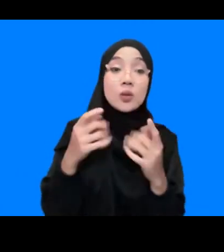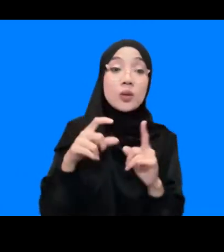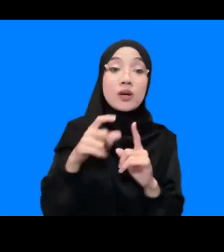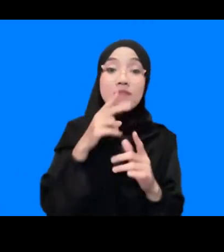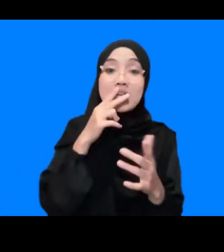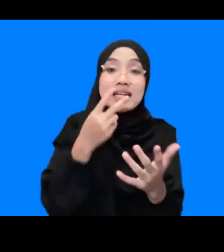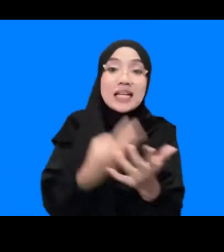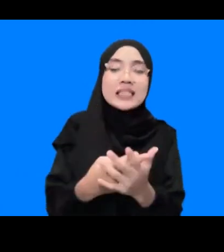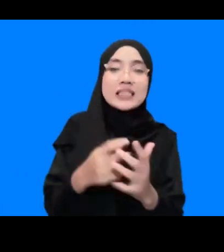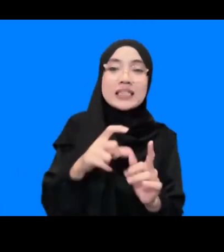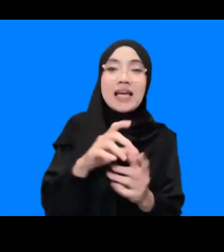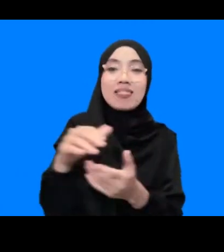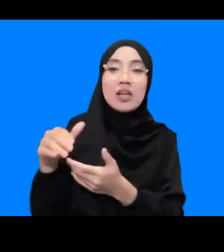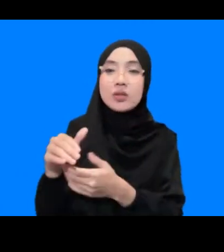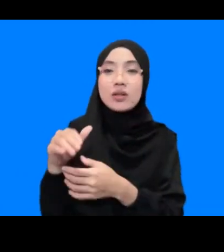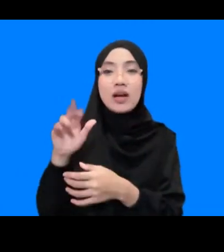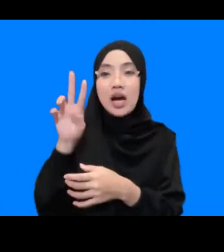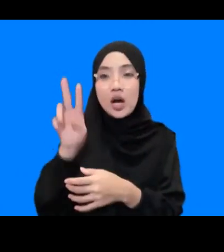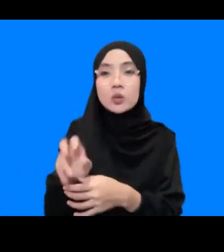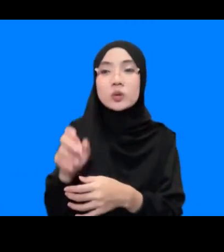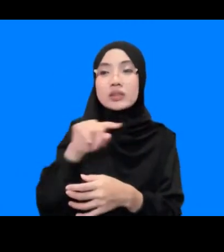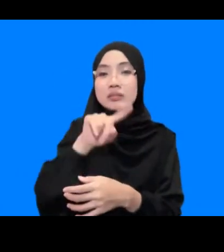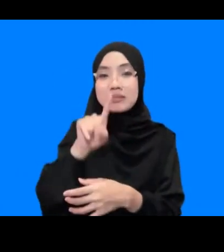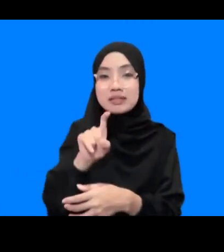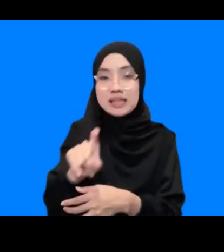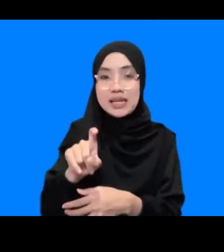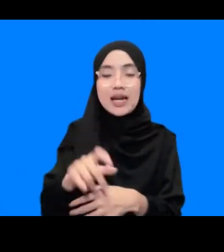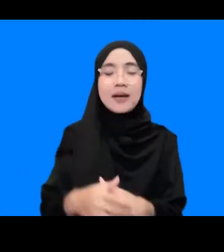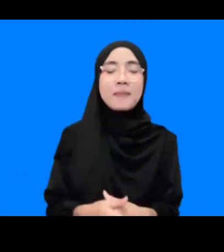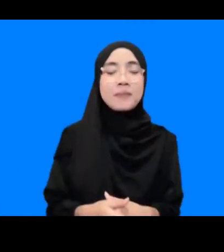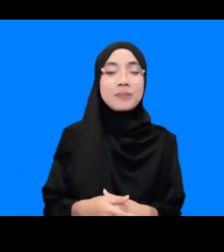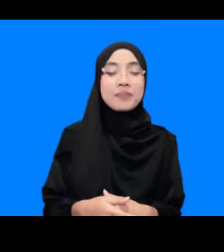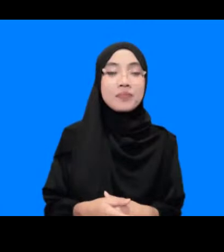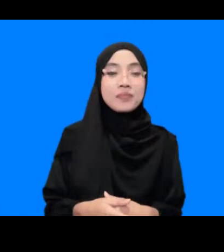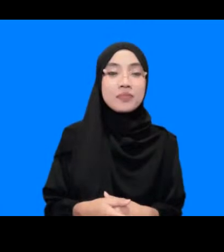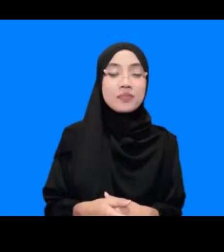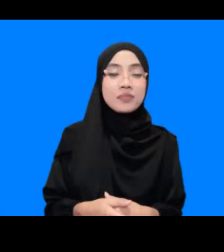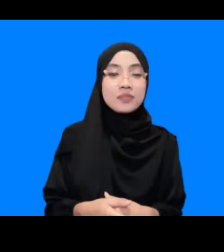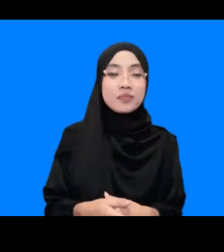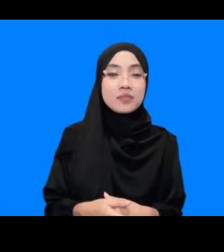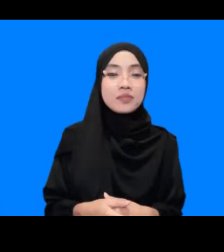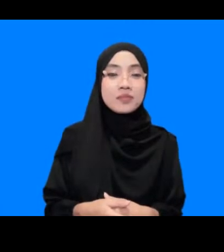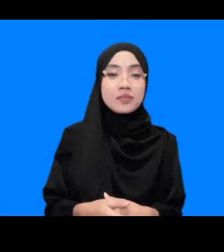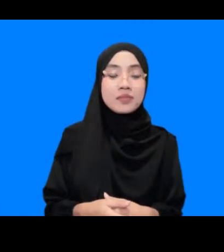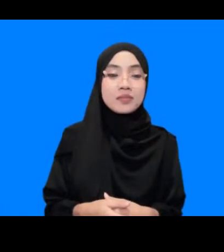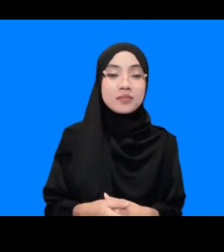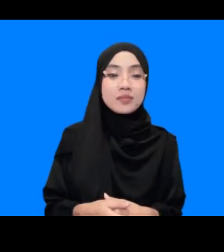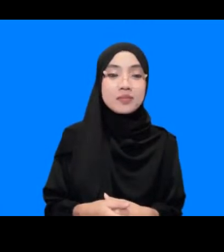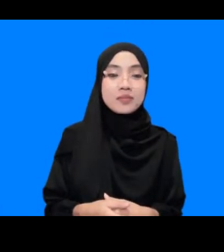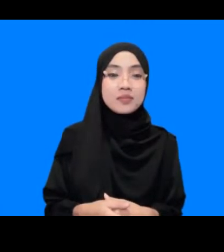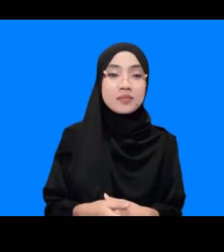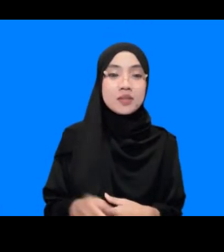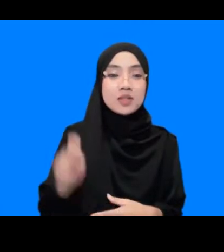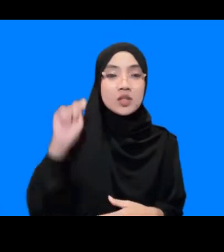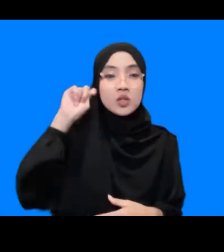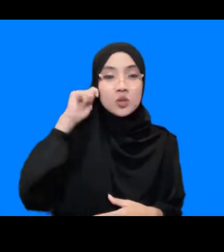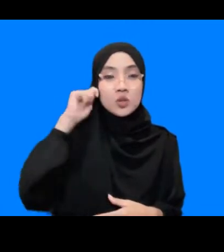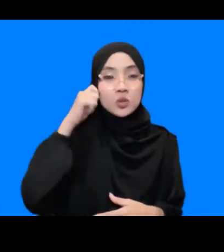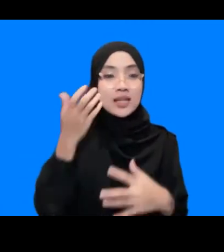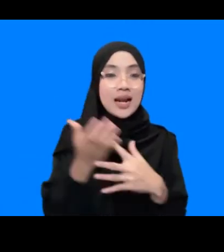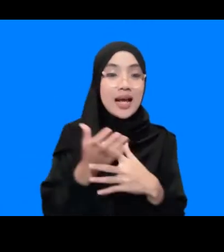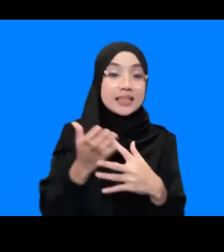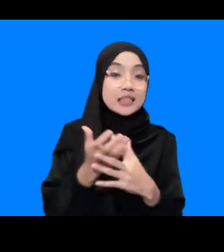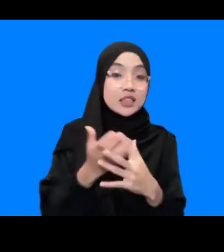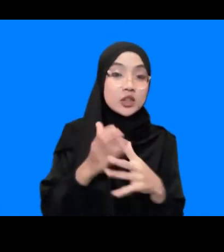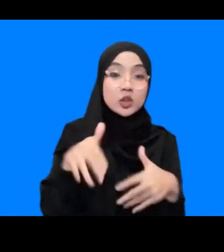datanya itu masih harus dipertanyakan nah kesulitan tentang akses data ini